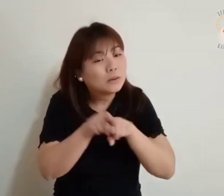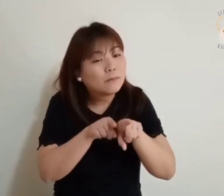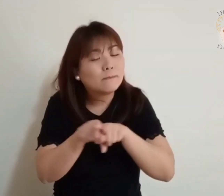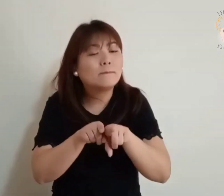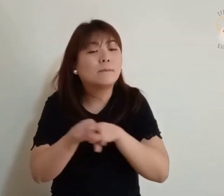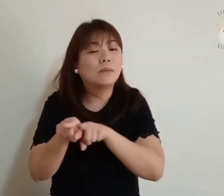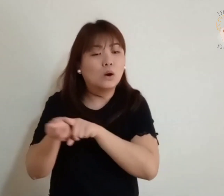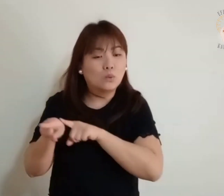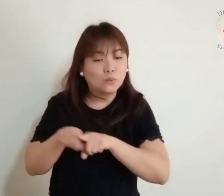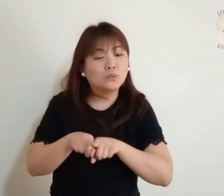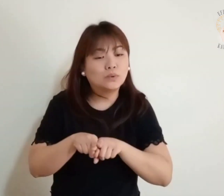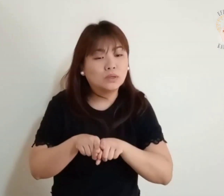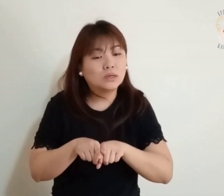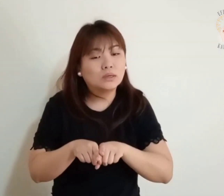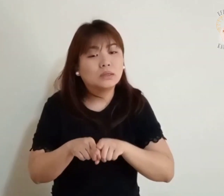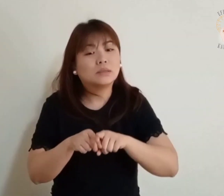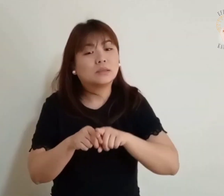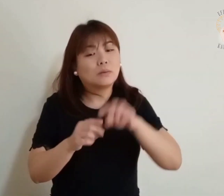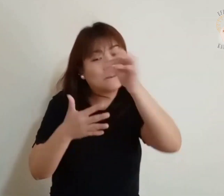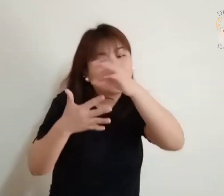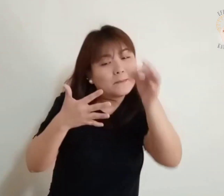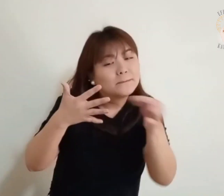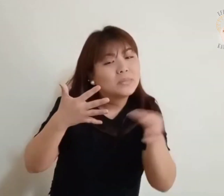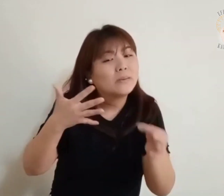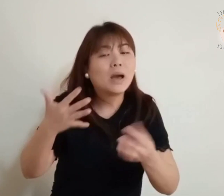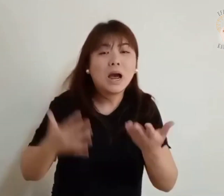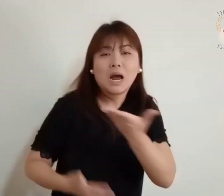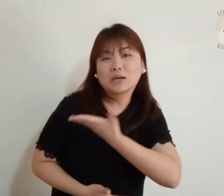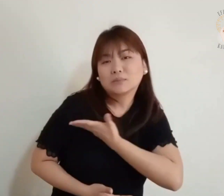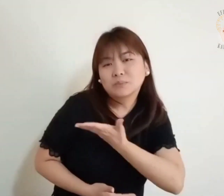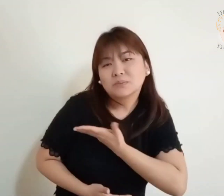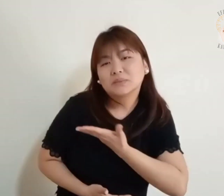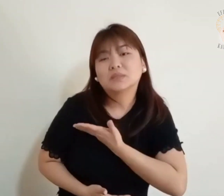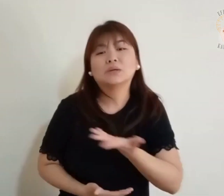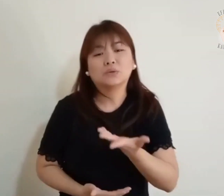Irmãos Parentes E amigos